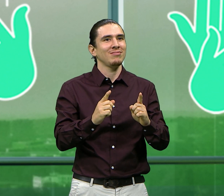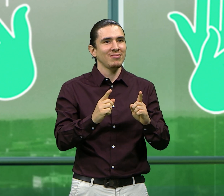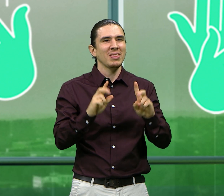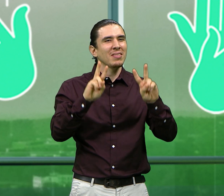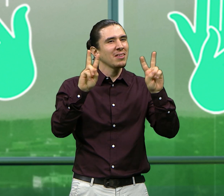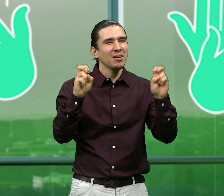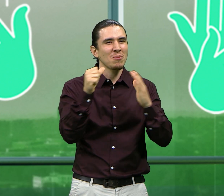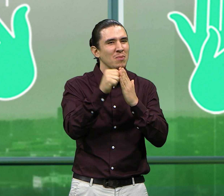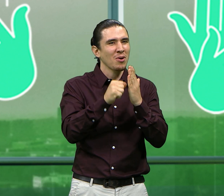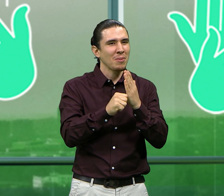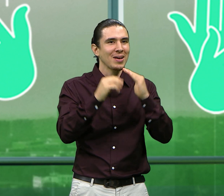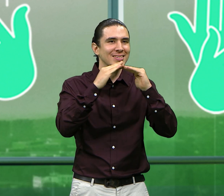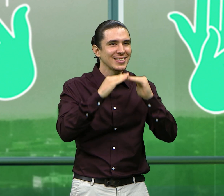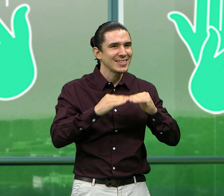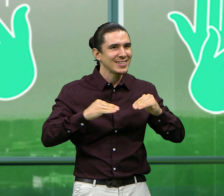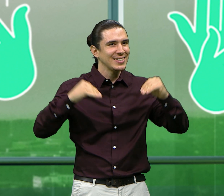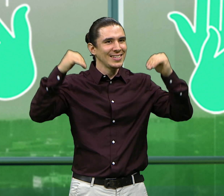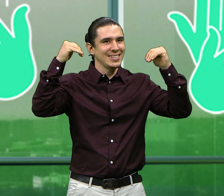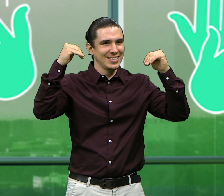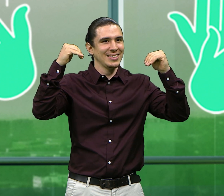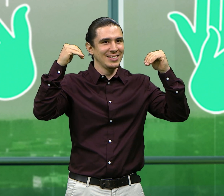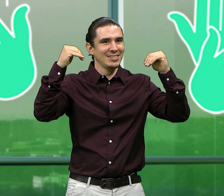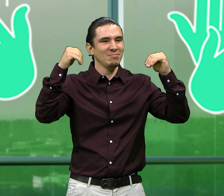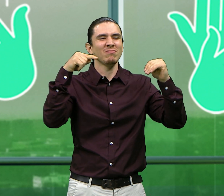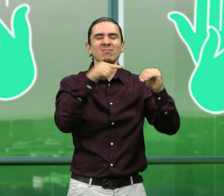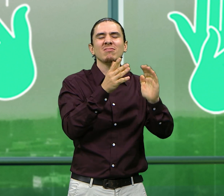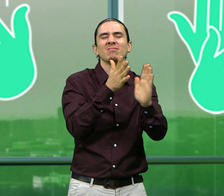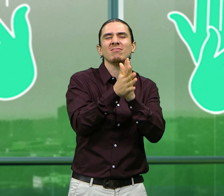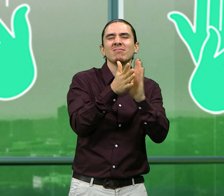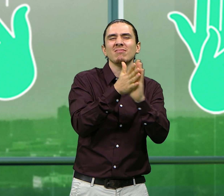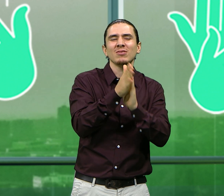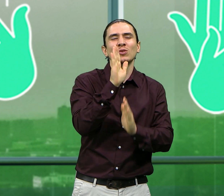Continuamos con nuestro programa infantil, Feliz de Semana.